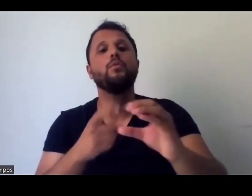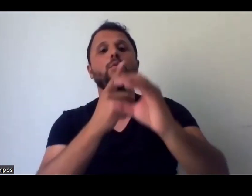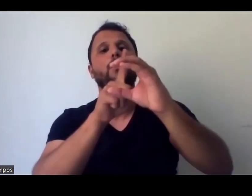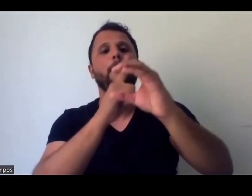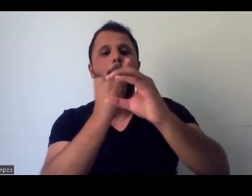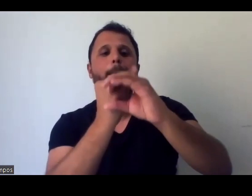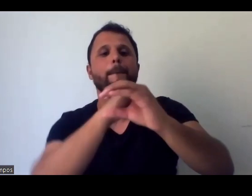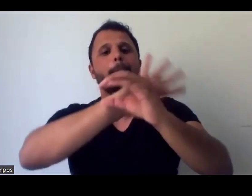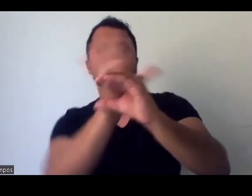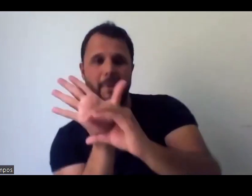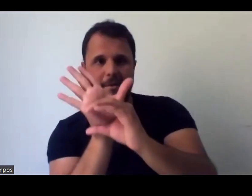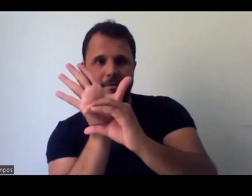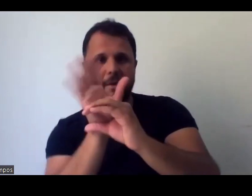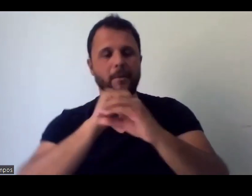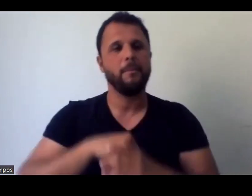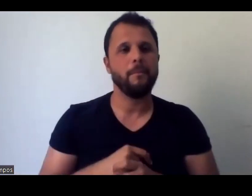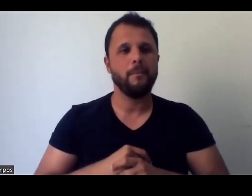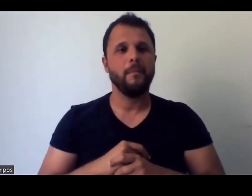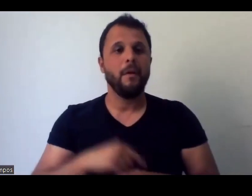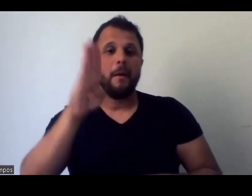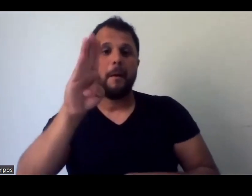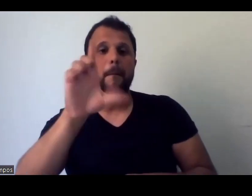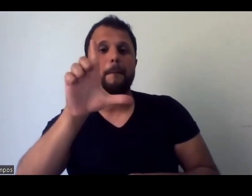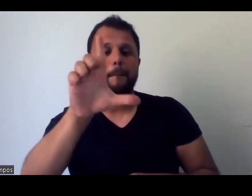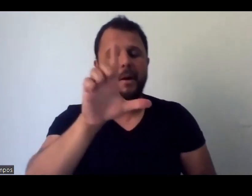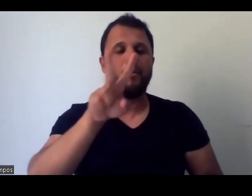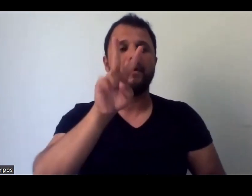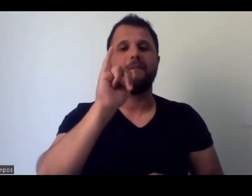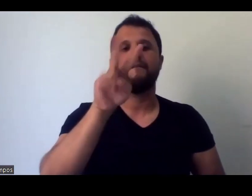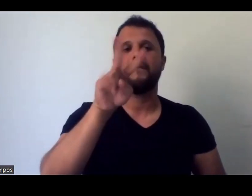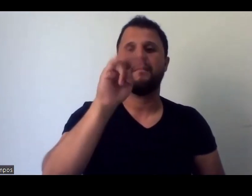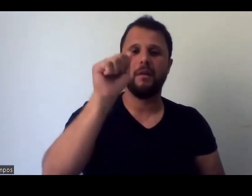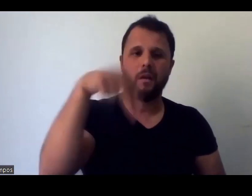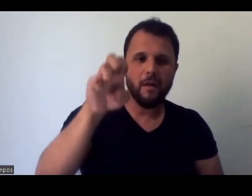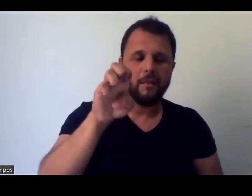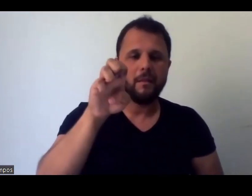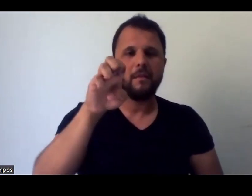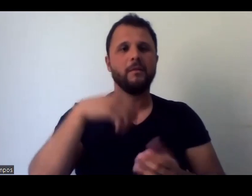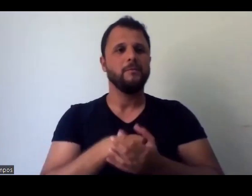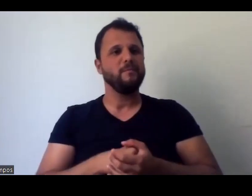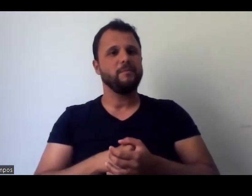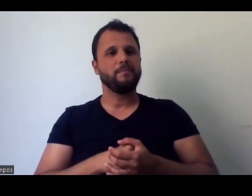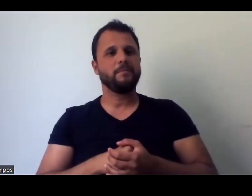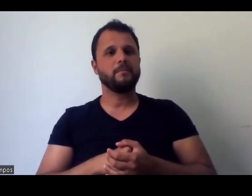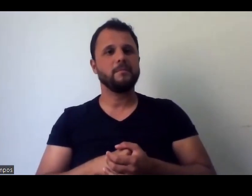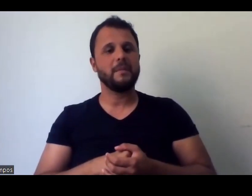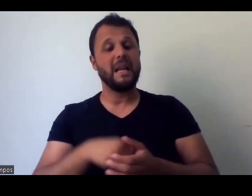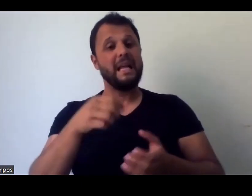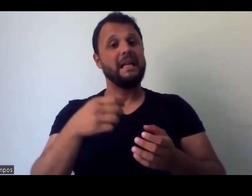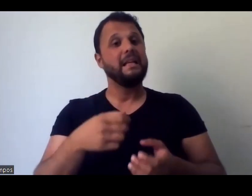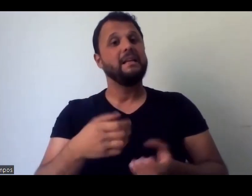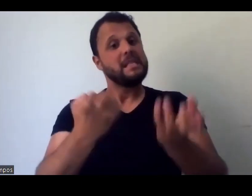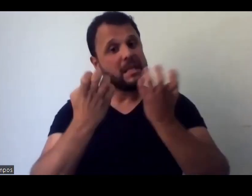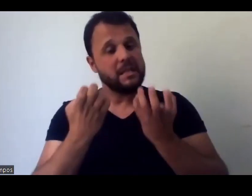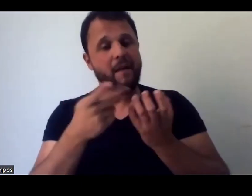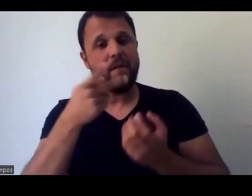e Bel e Viviane, se vocês quiserem se despedir, eu não tenho palavras para agradecer vocês, mas